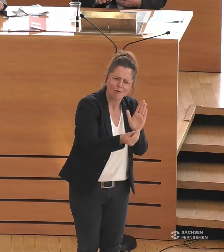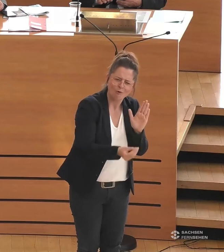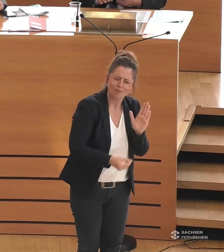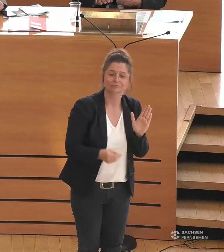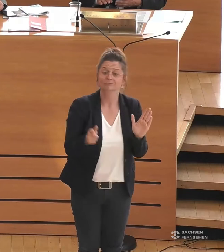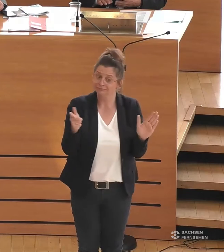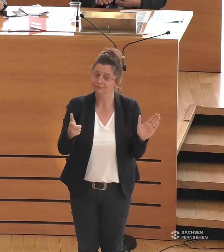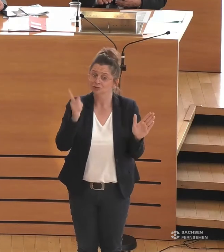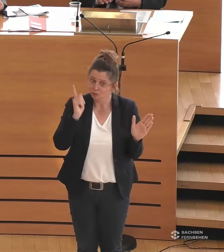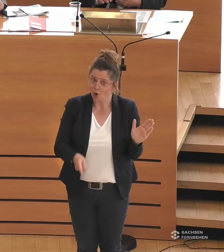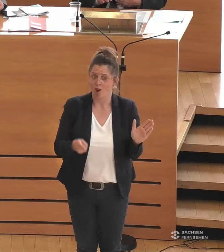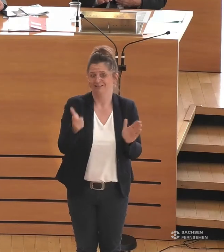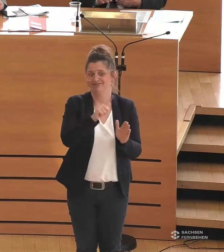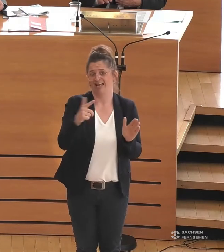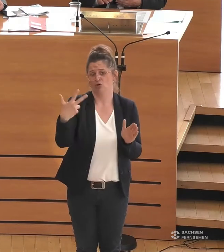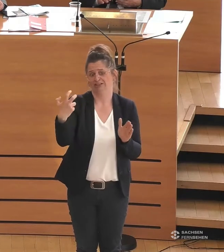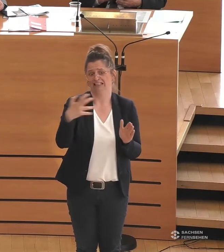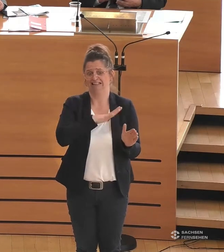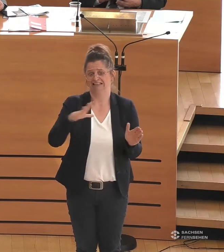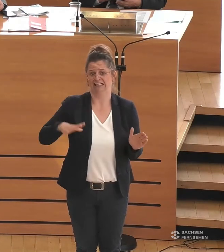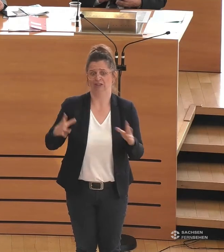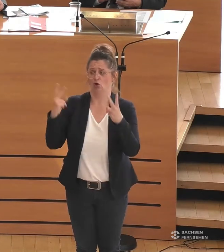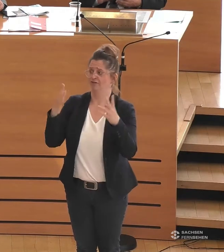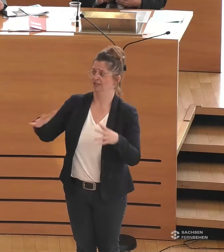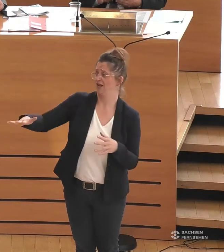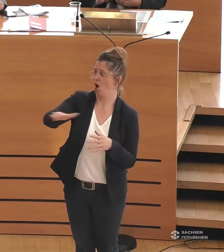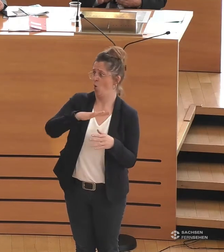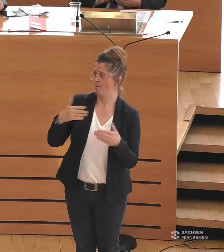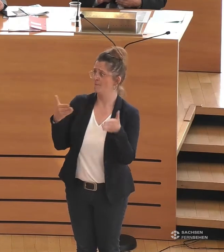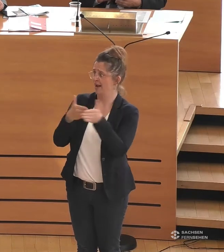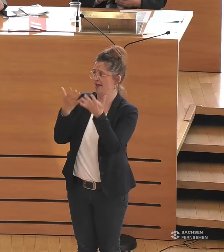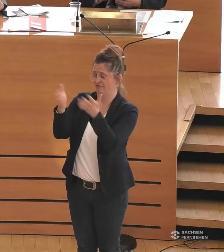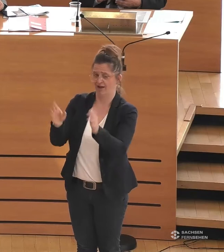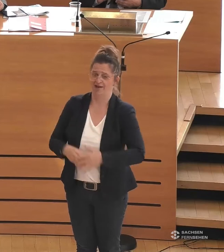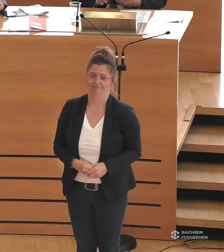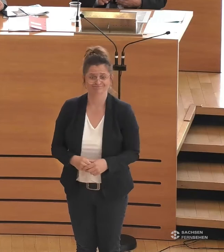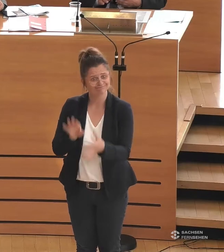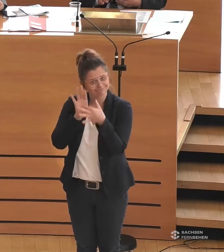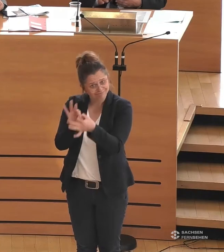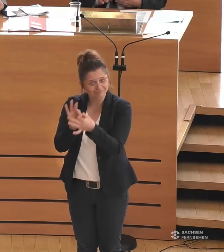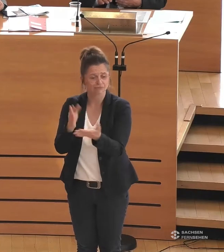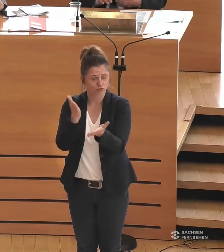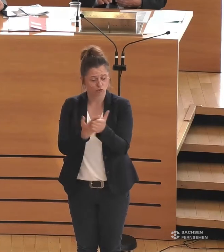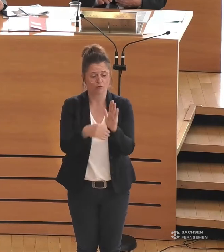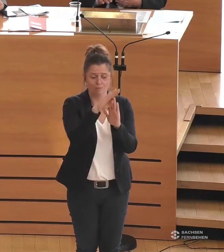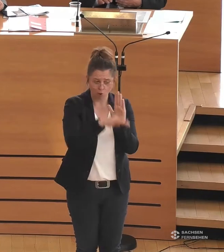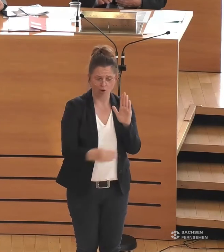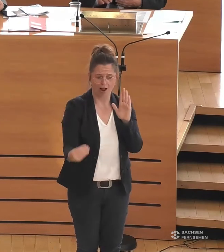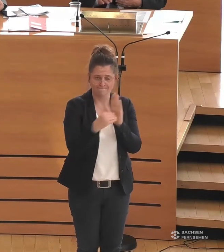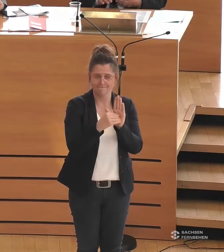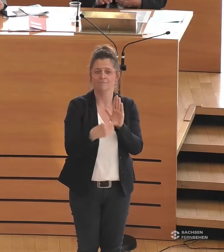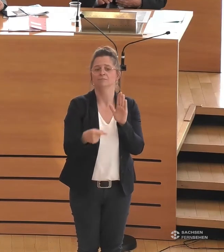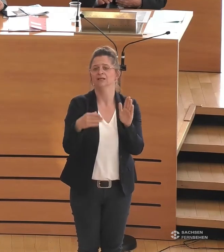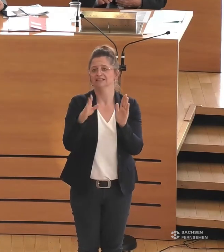weitestgehend barrierefrei im öffentlichen Raum ist. Und genau dafür haben wir auch das Programm Sachsen Barrierefrei